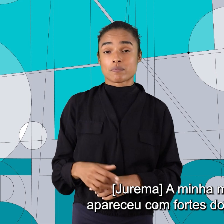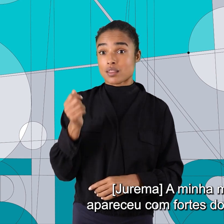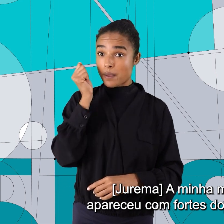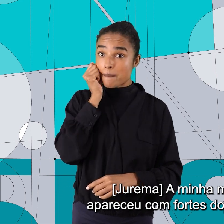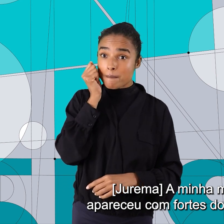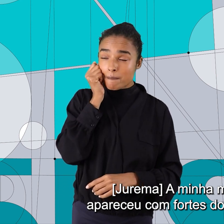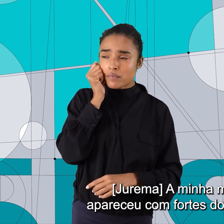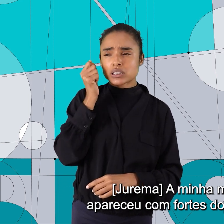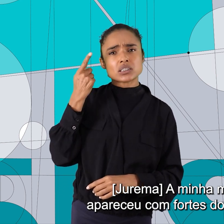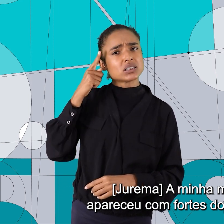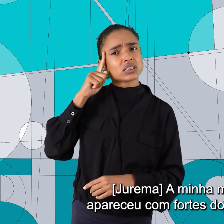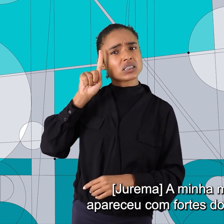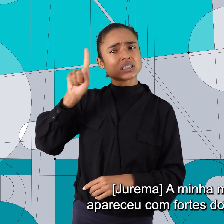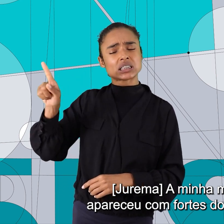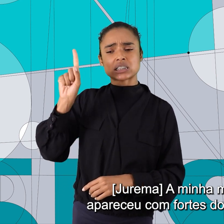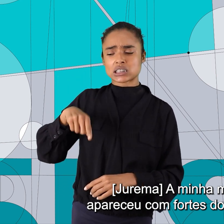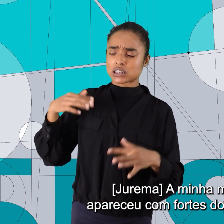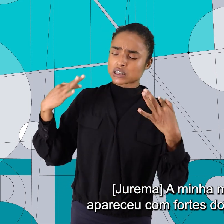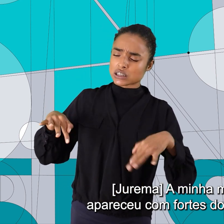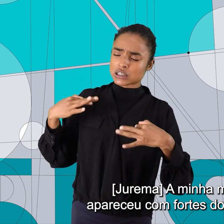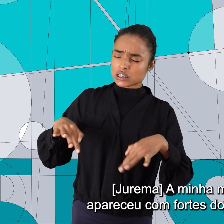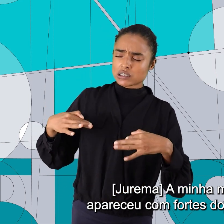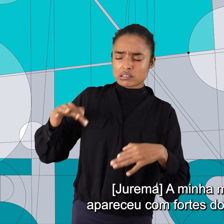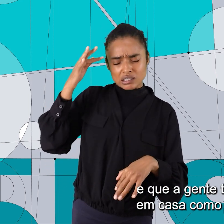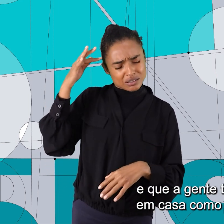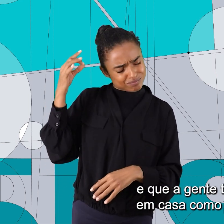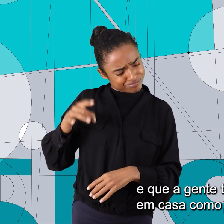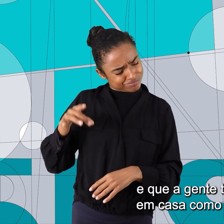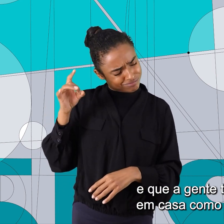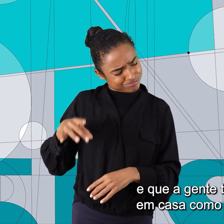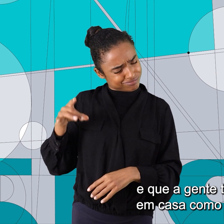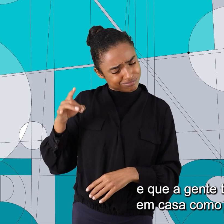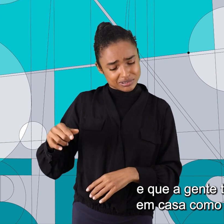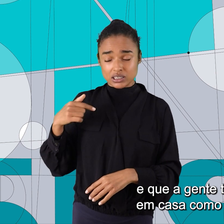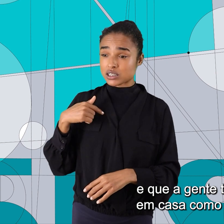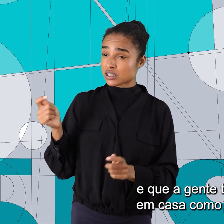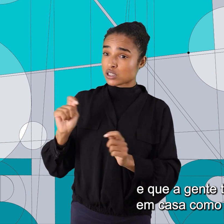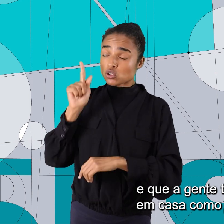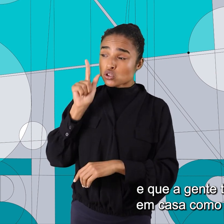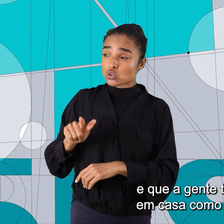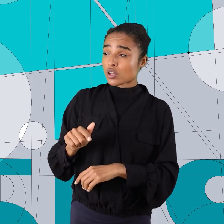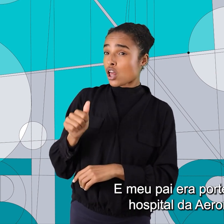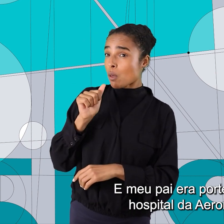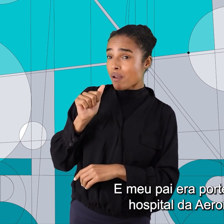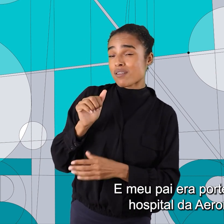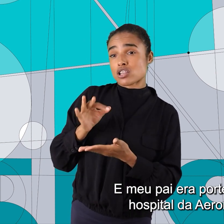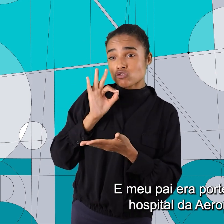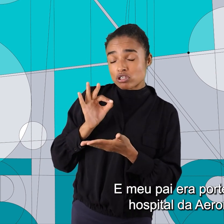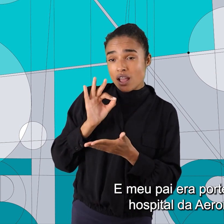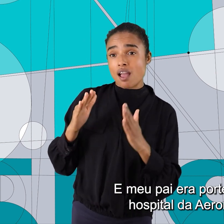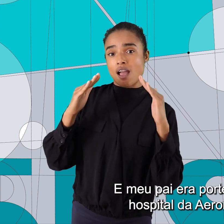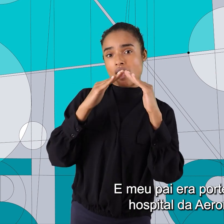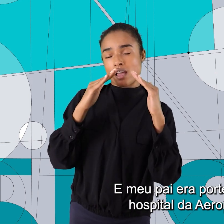A minha mãe, um dia, apareceu com fortes dores de cabeça e que a gente tratava em casa como podia. E meu pai era